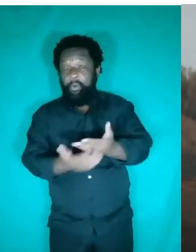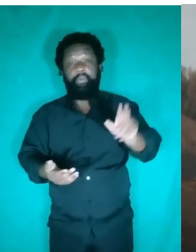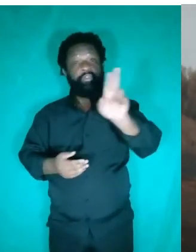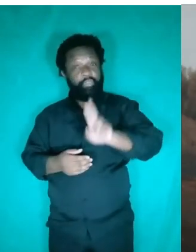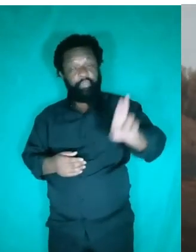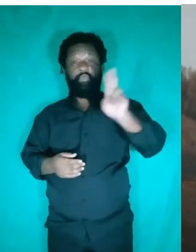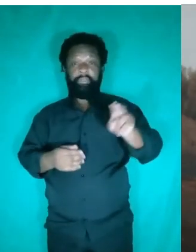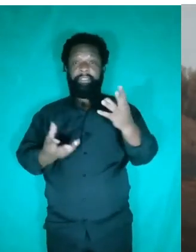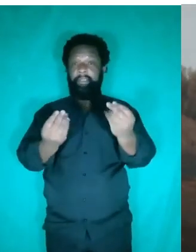com bastante frequência.